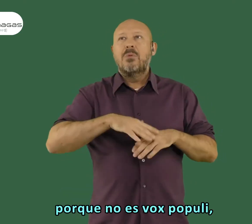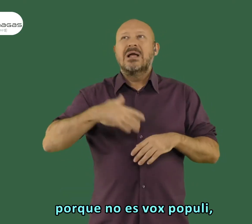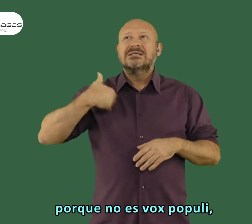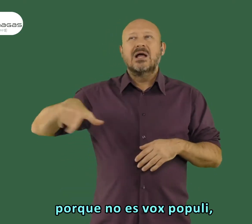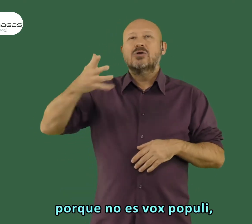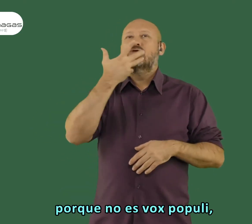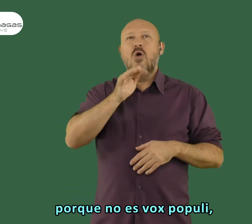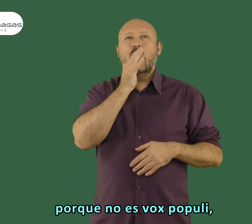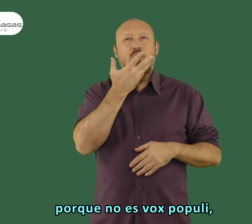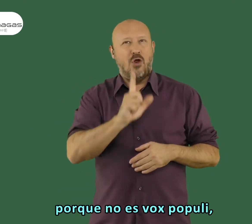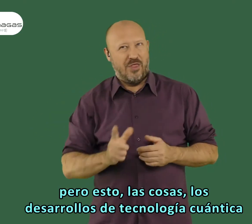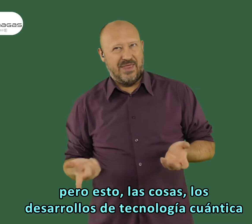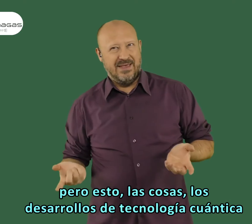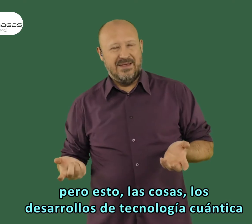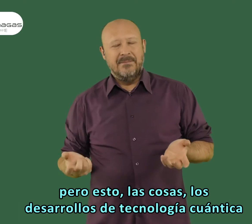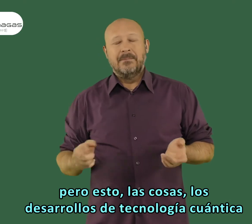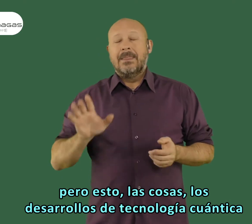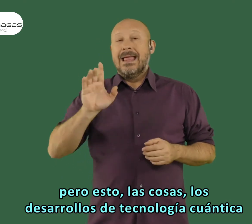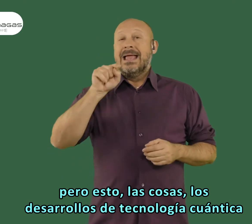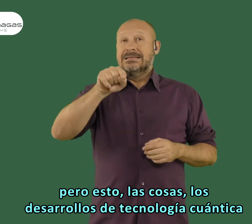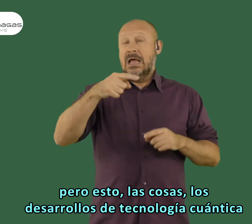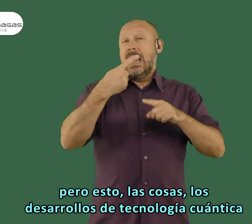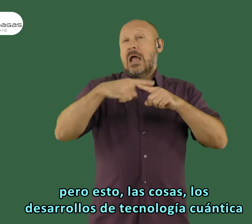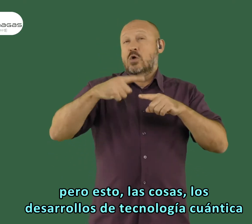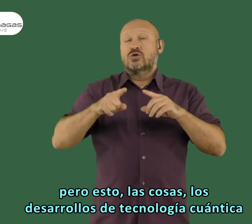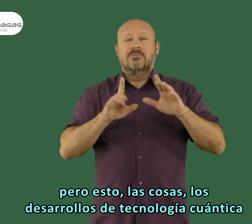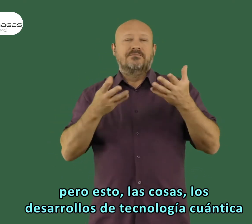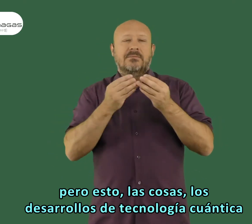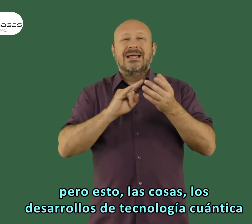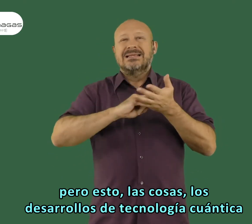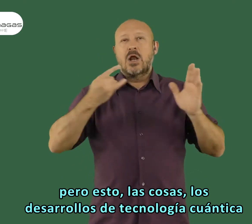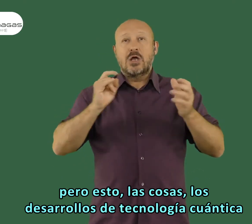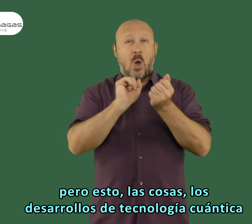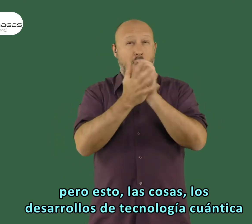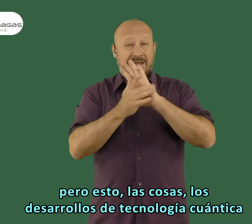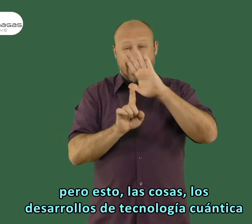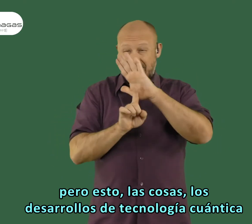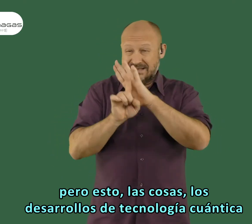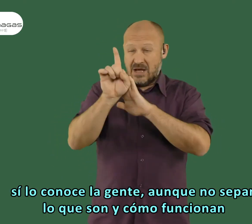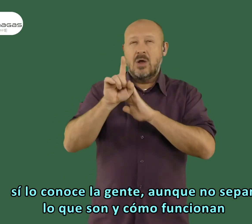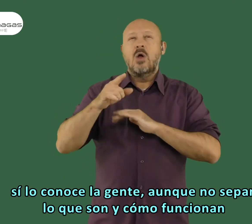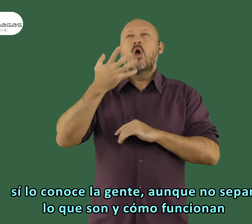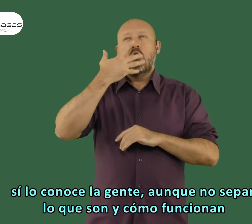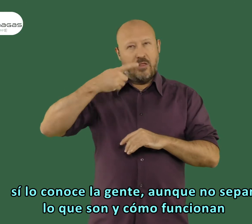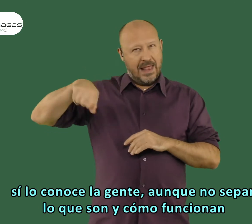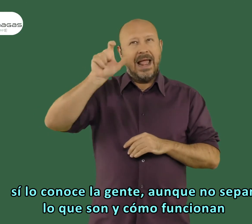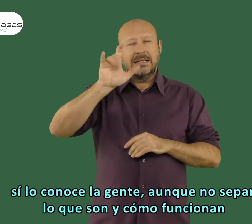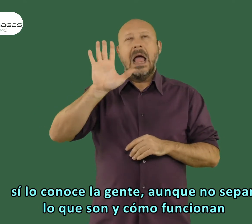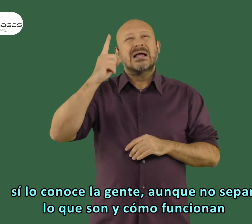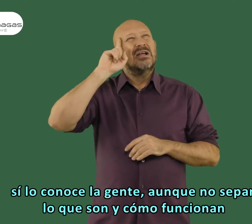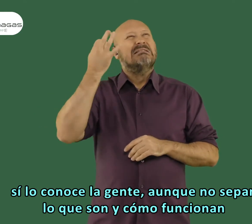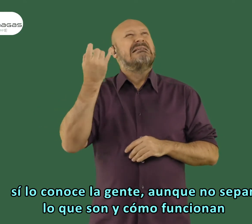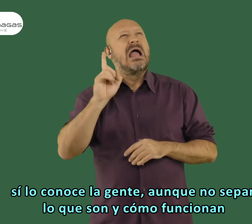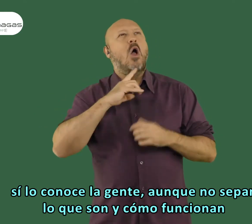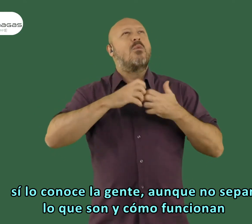no es Vox Populi, ¿no? Pero esto, las cosas, los desarrollos de tecnología cuántica, sí lo